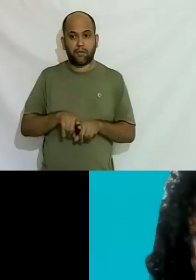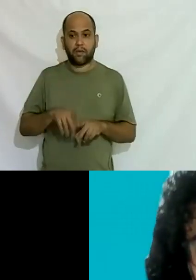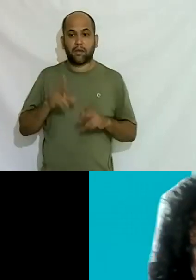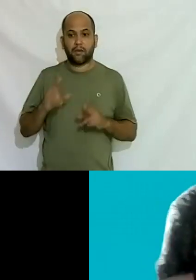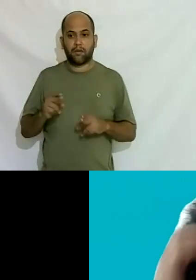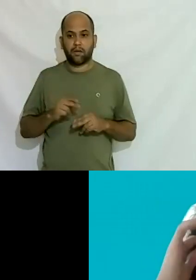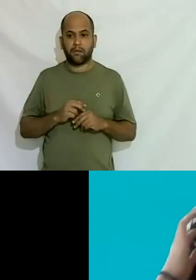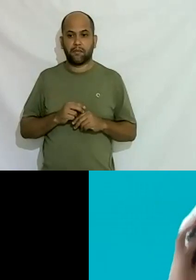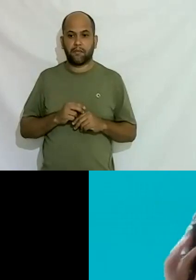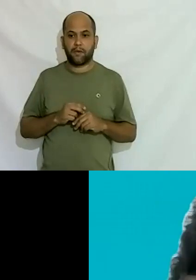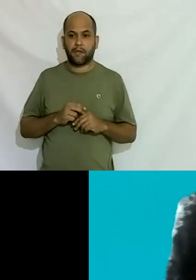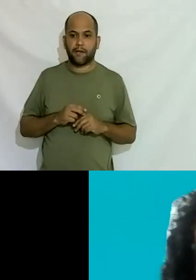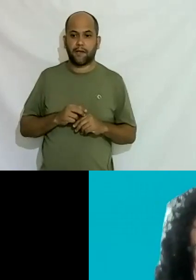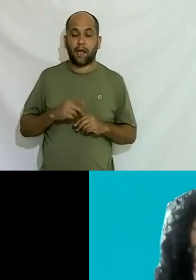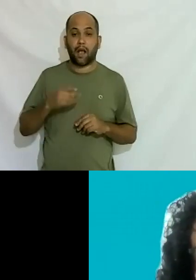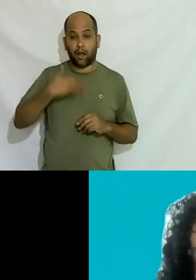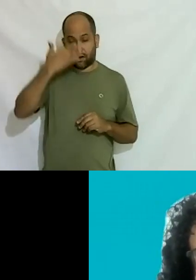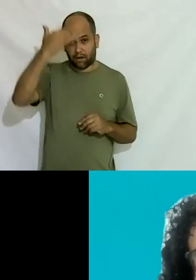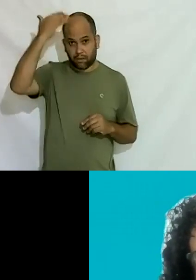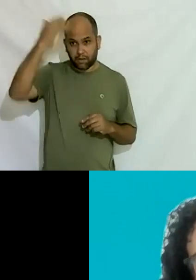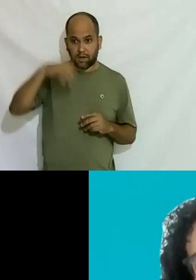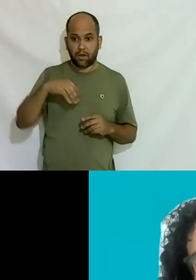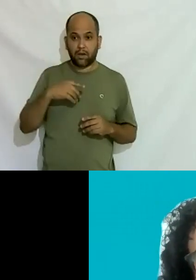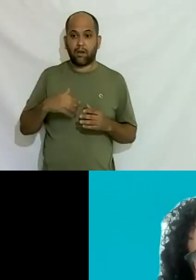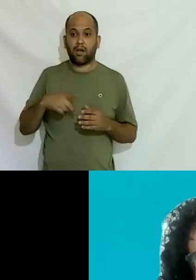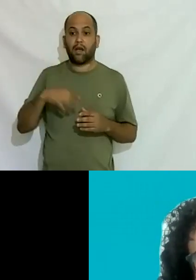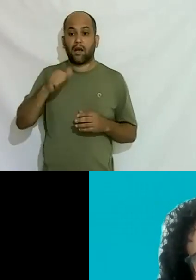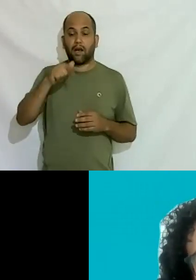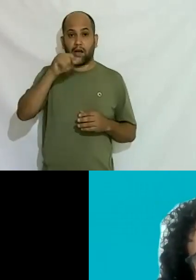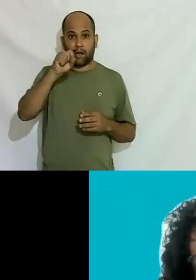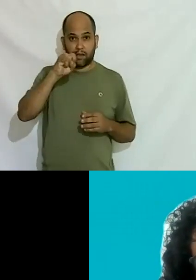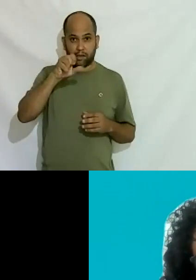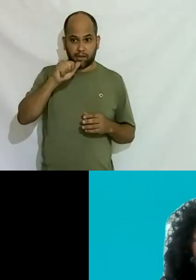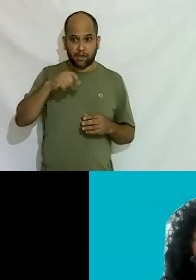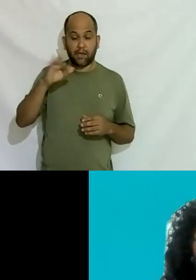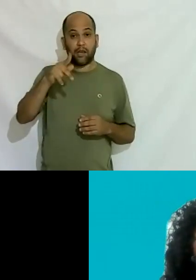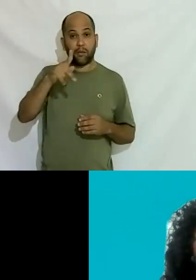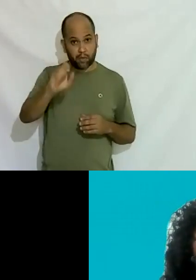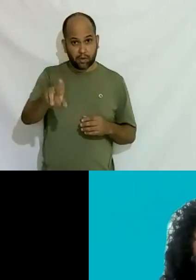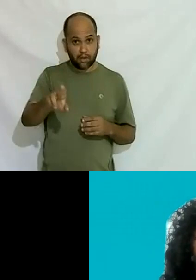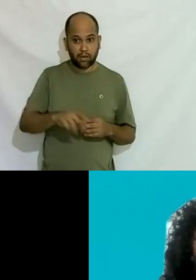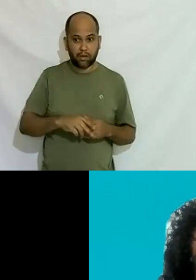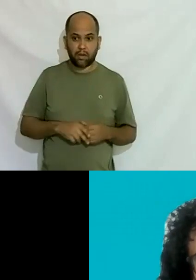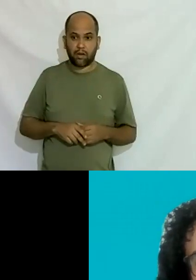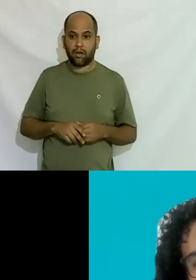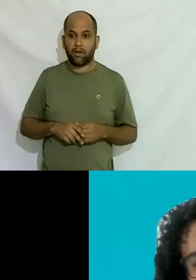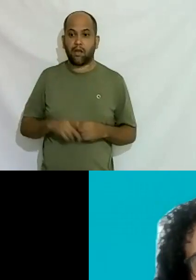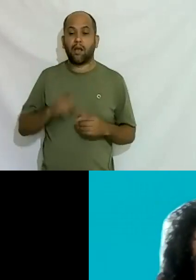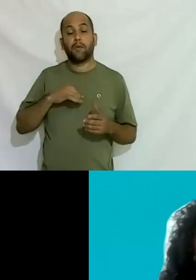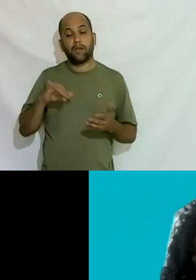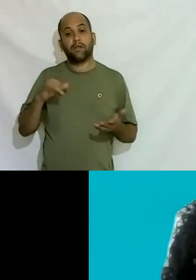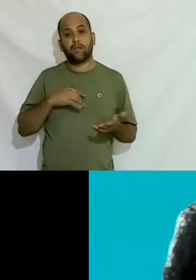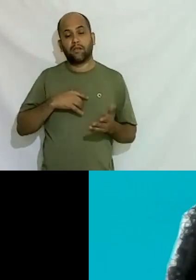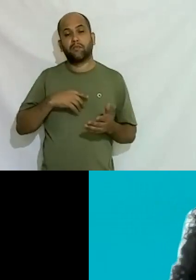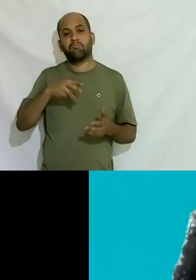é né Arábia Saudita para qualquer país da Ásia é muito pior tá mas eu sofri preconceito no